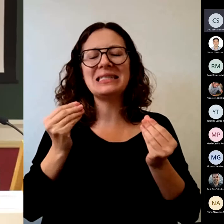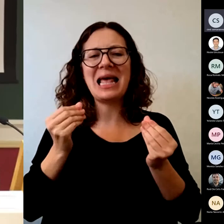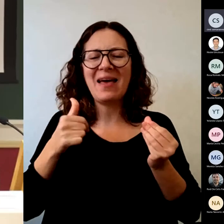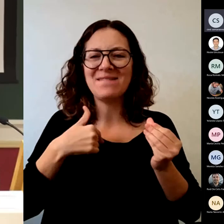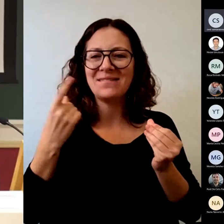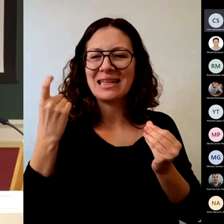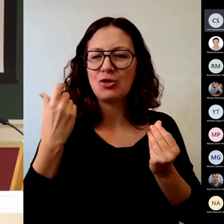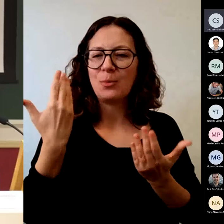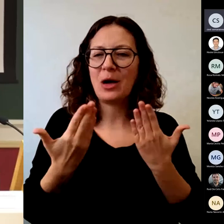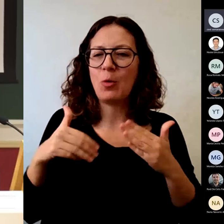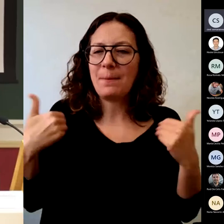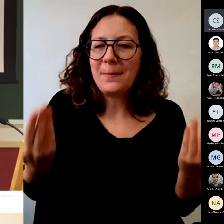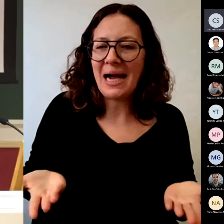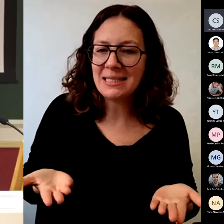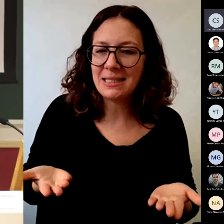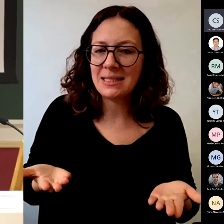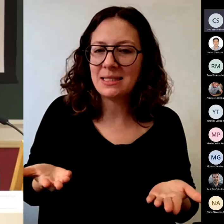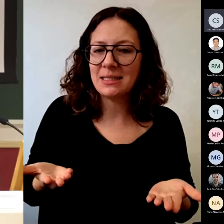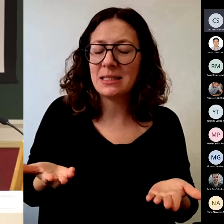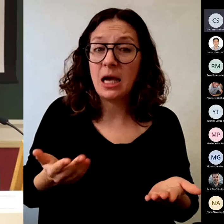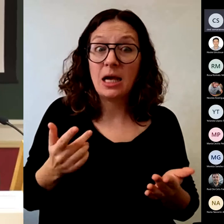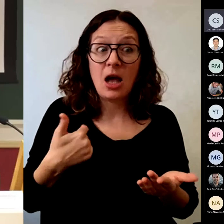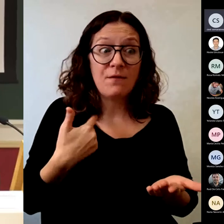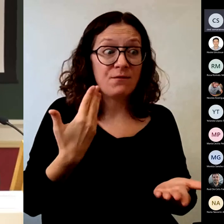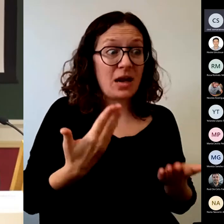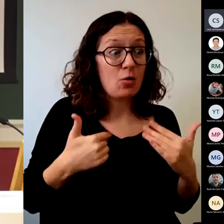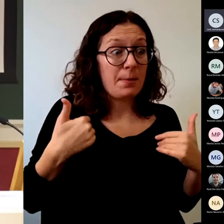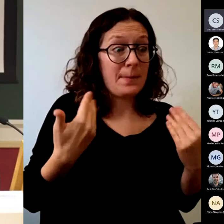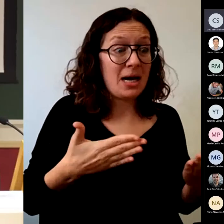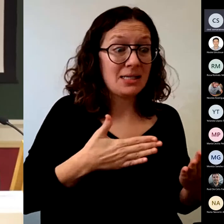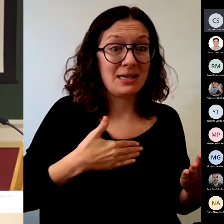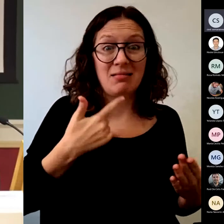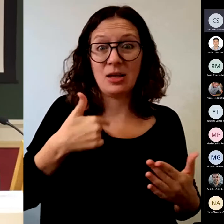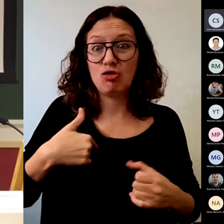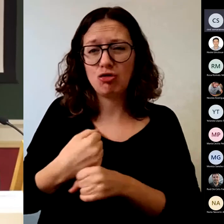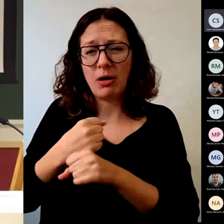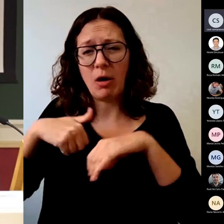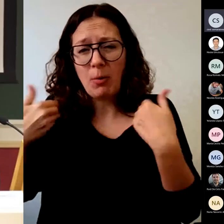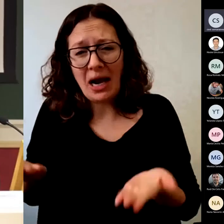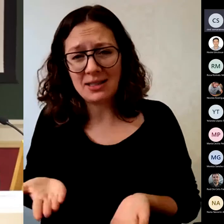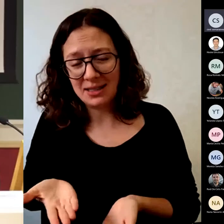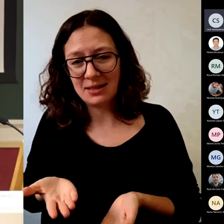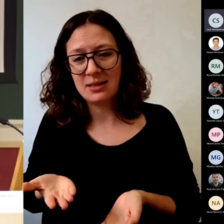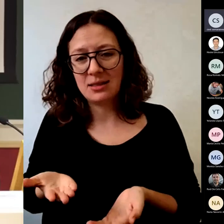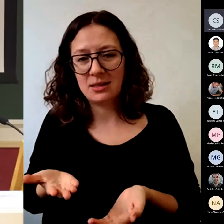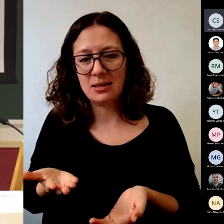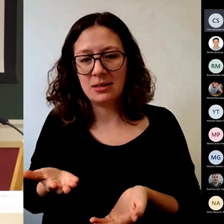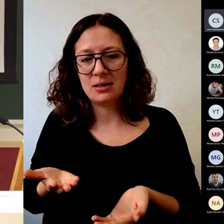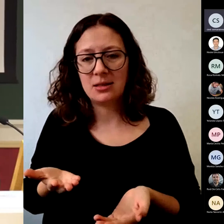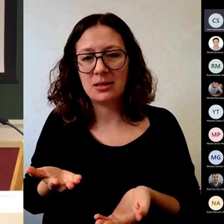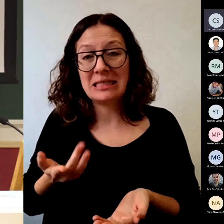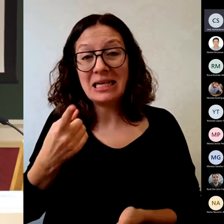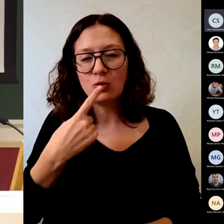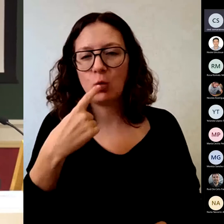y eso implica más trabajo, cosa que nos suele costar.